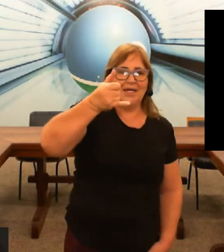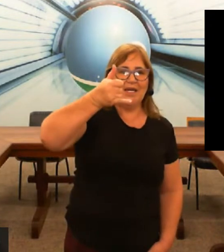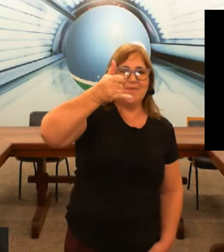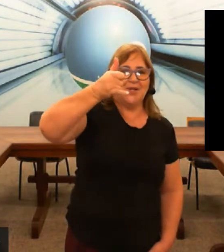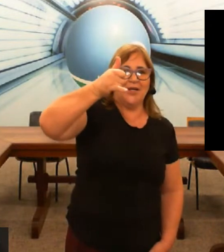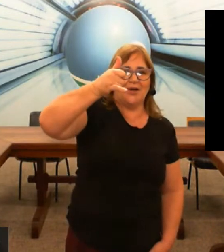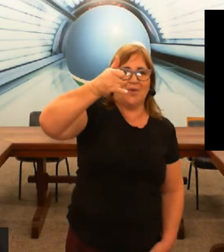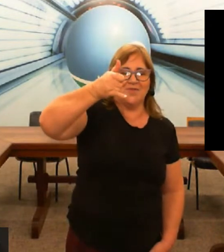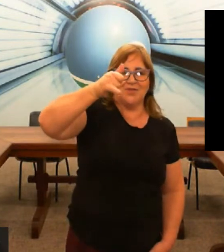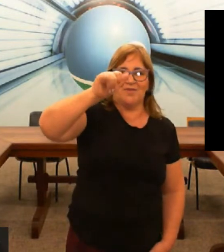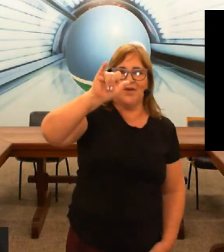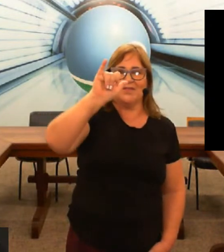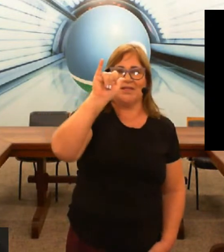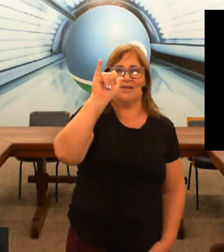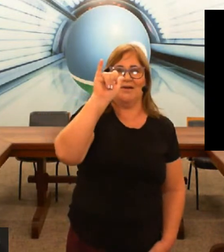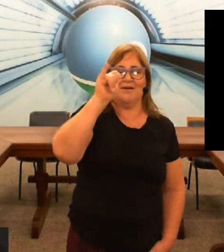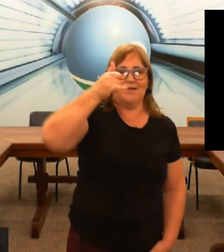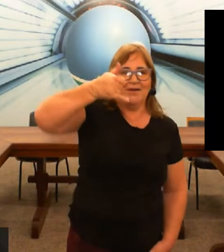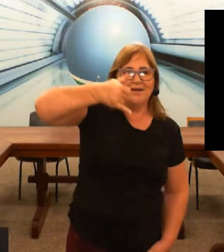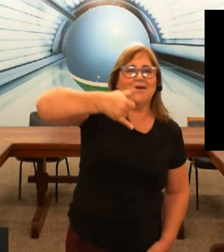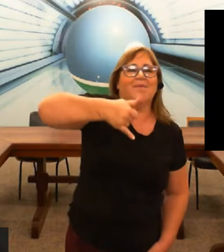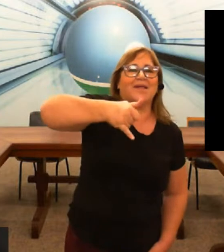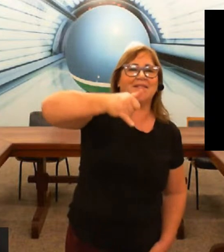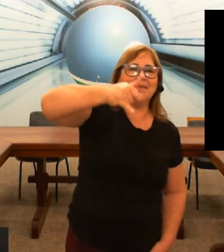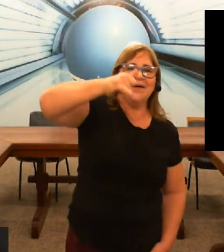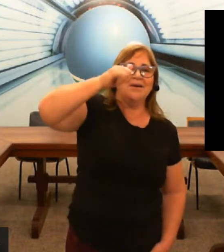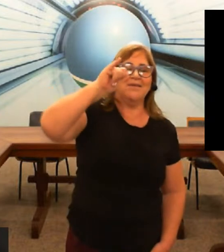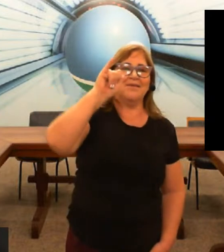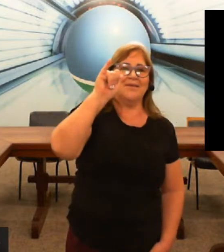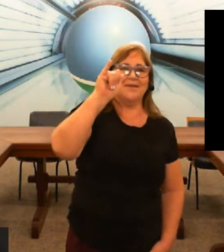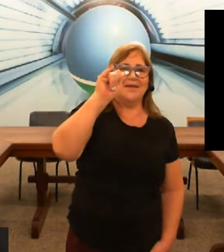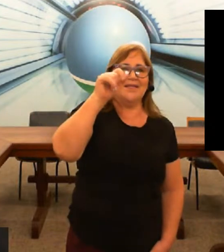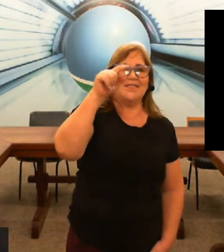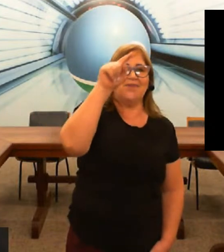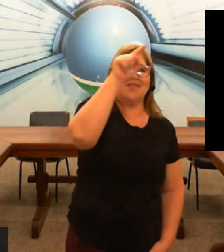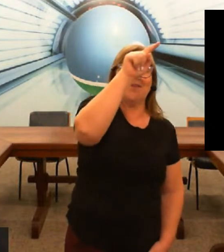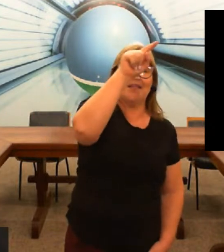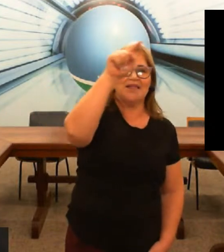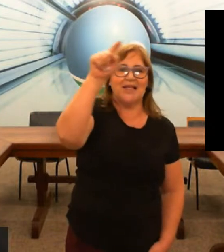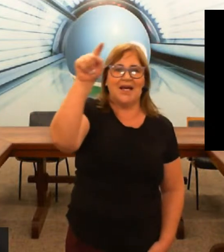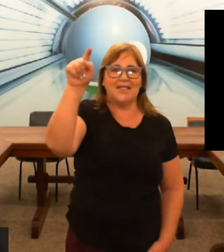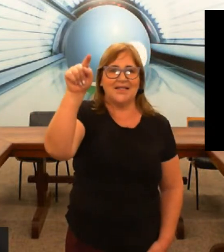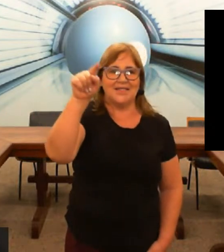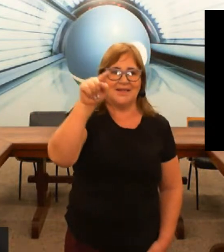Y aqui ó como se fosse um aviãozinho aqui ó para cima e Z você vai desenhar a letra Z